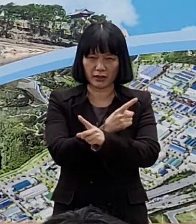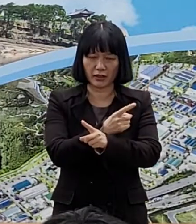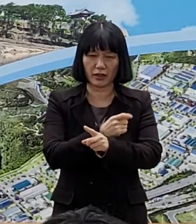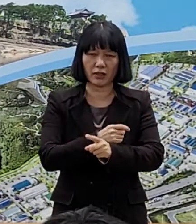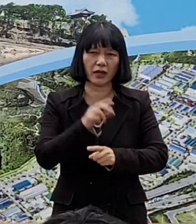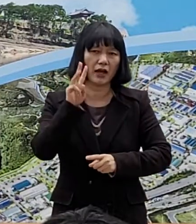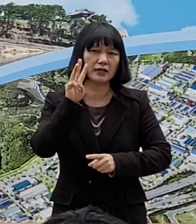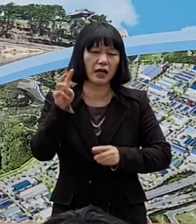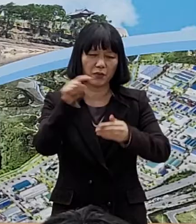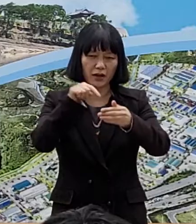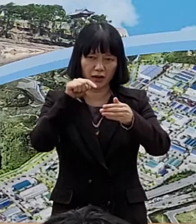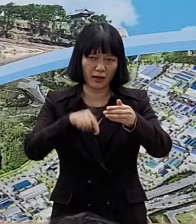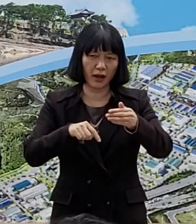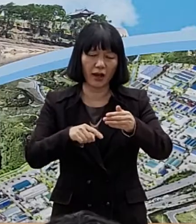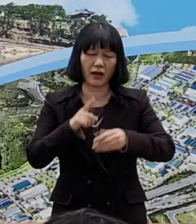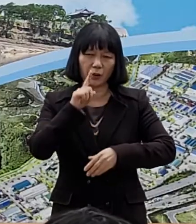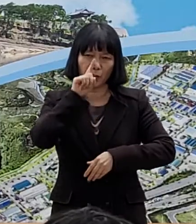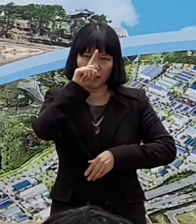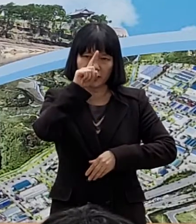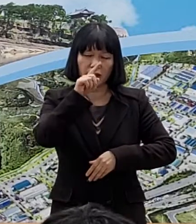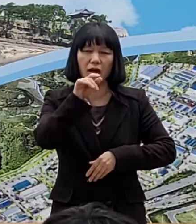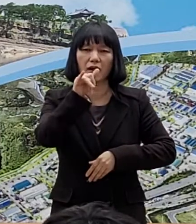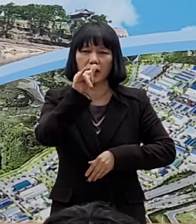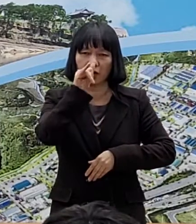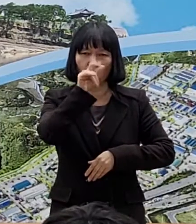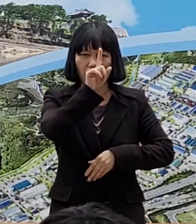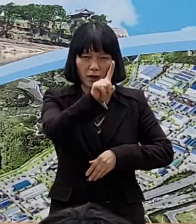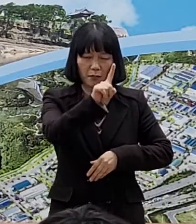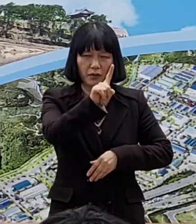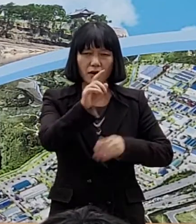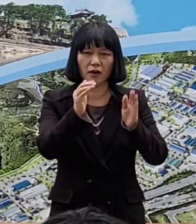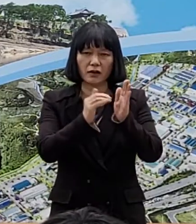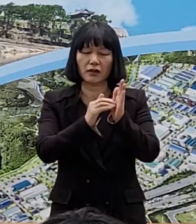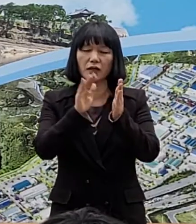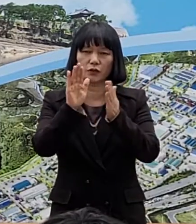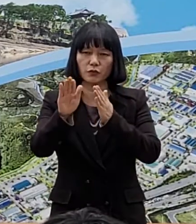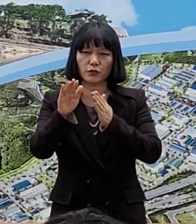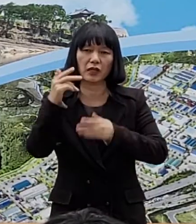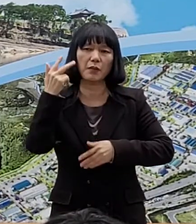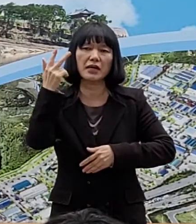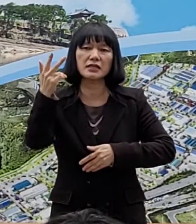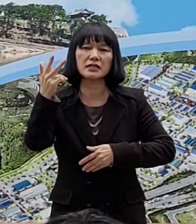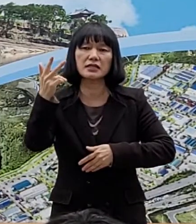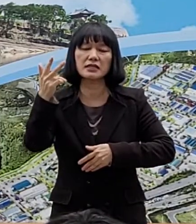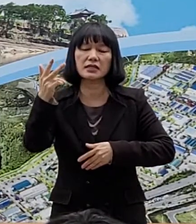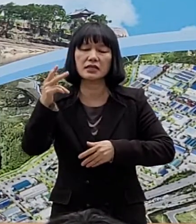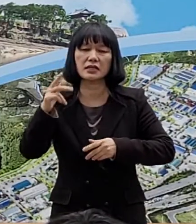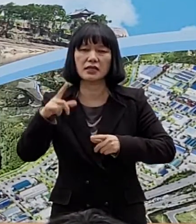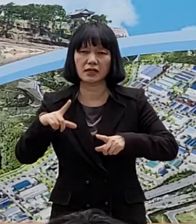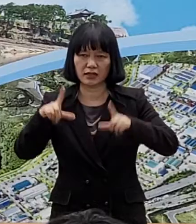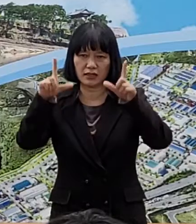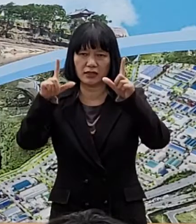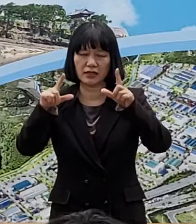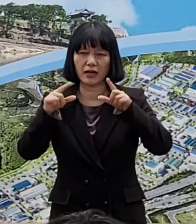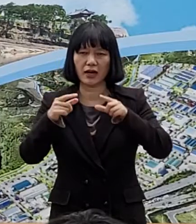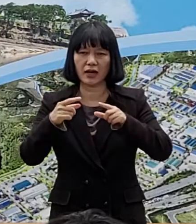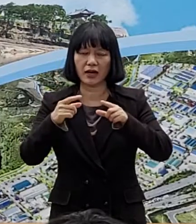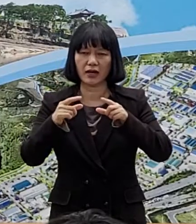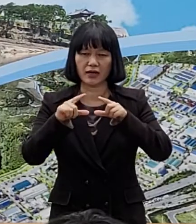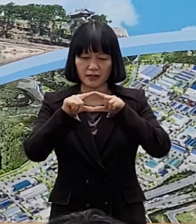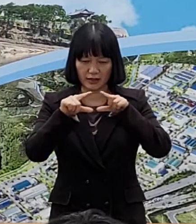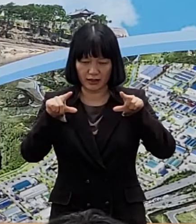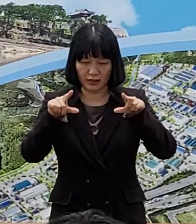3일 이내 PCR 검사를 한 번 받은 뒤 7일 차에는 신속 항원 검사를